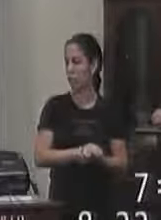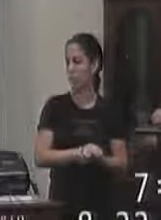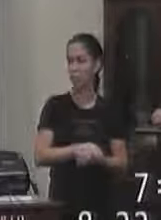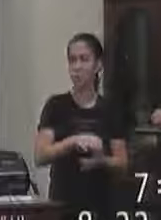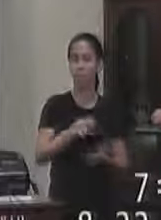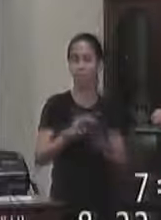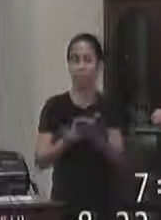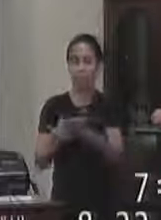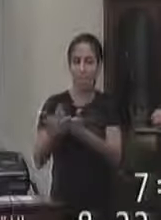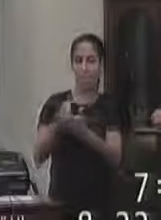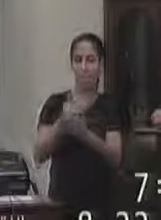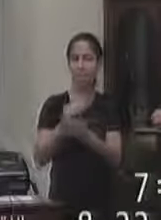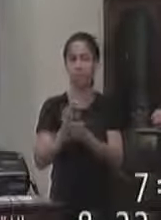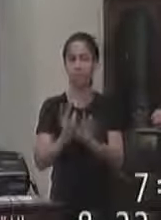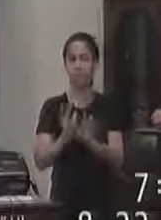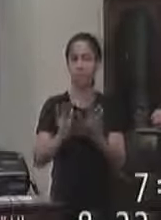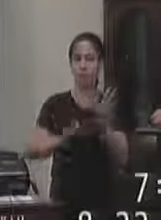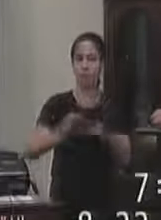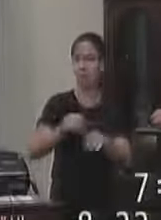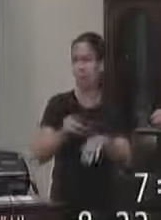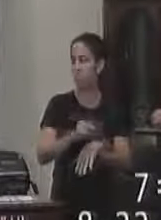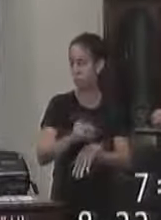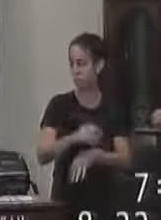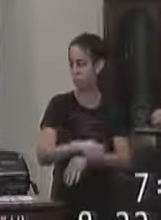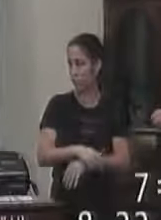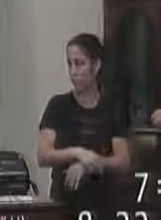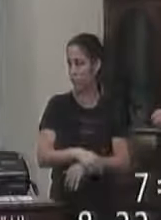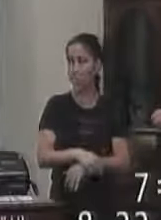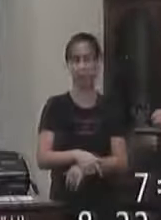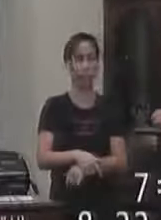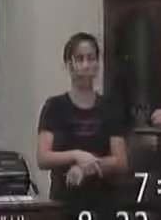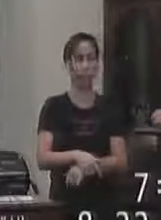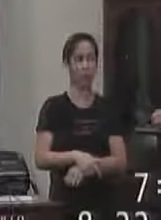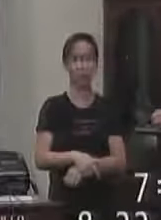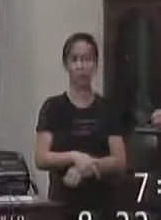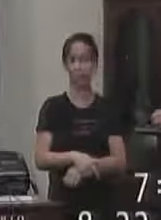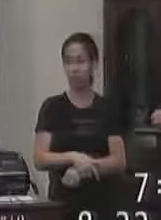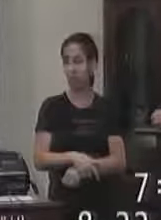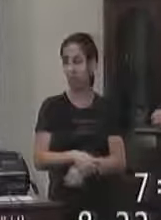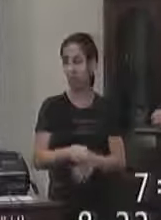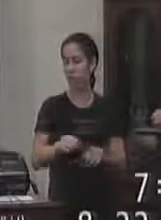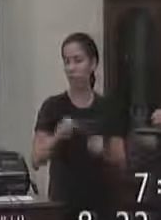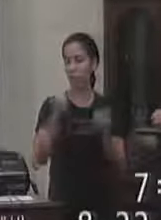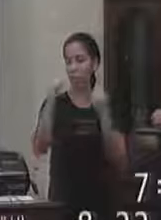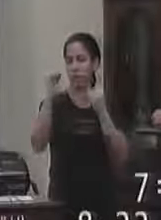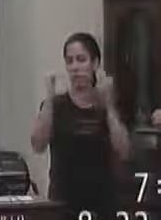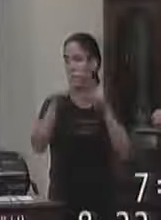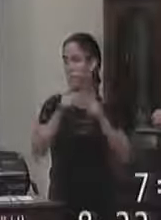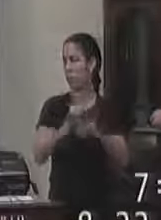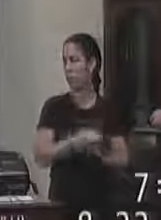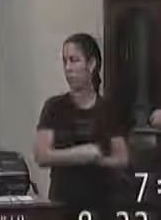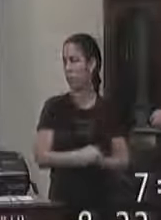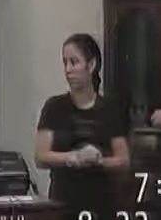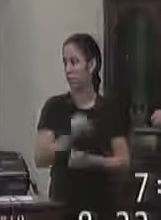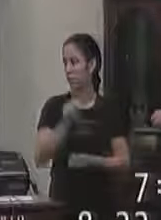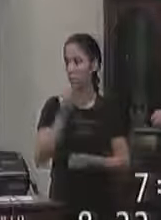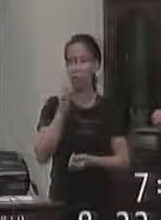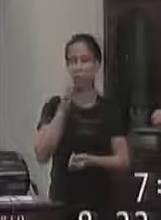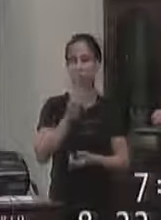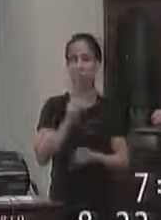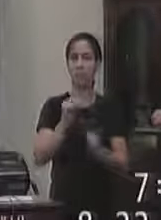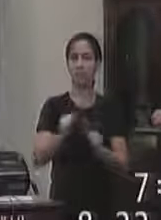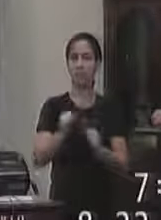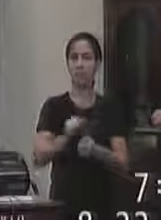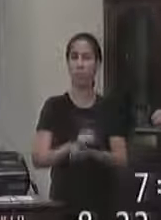às vezes é o professor de enfim e isso é uma colocação que vejo que